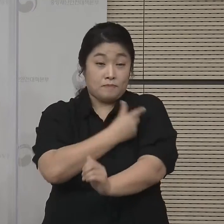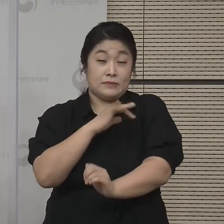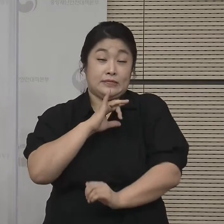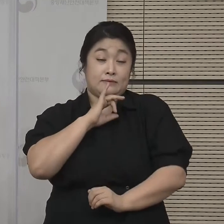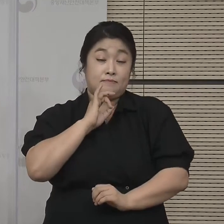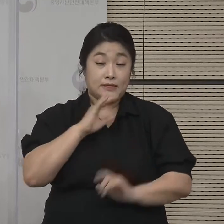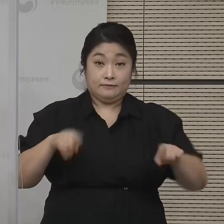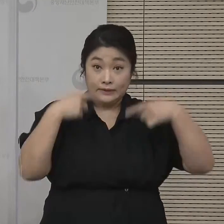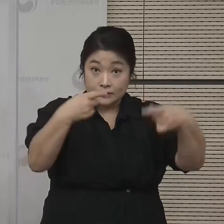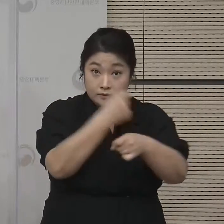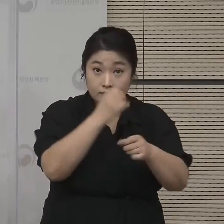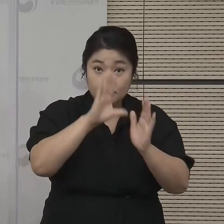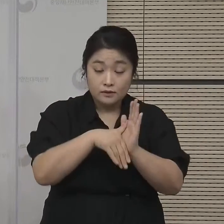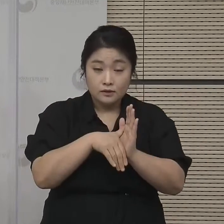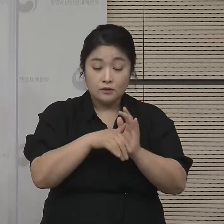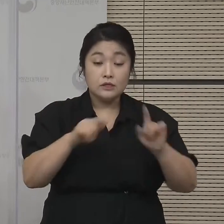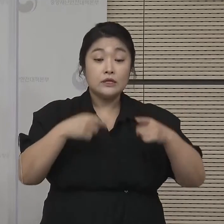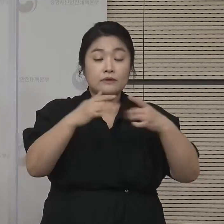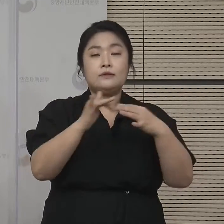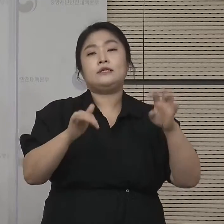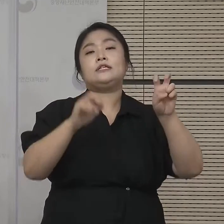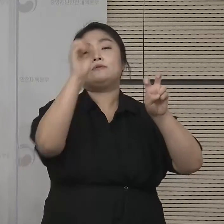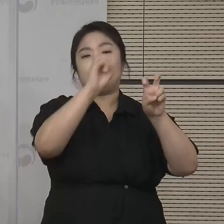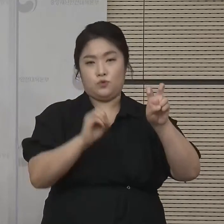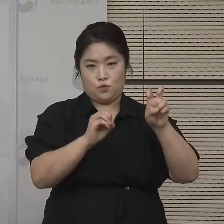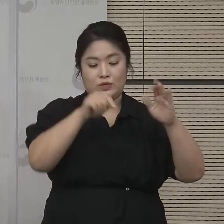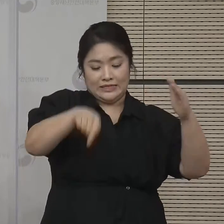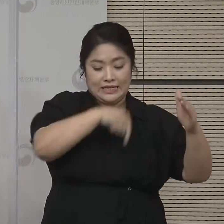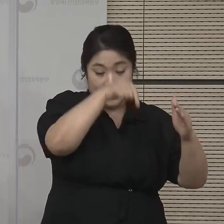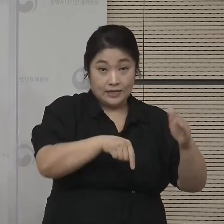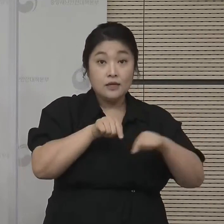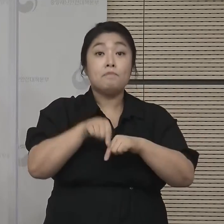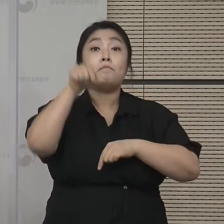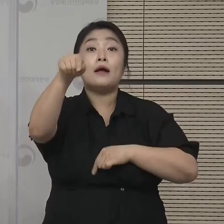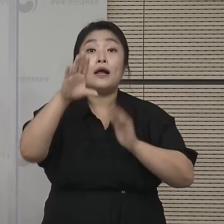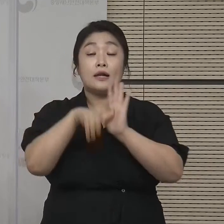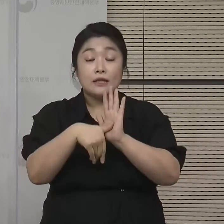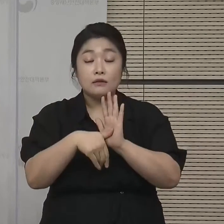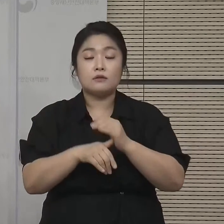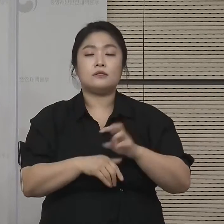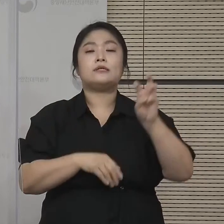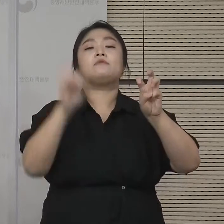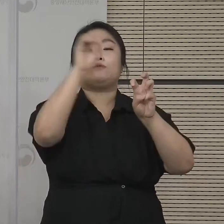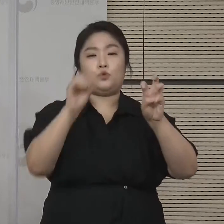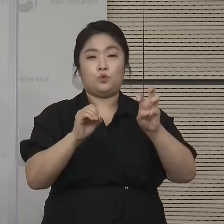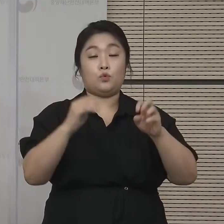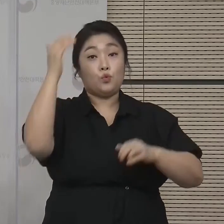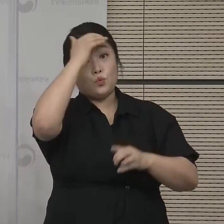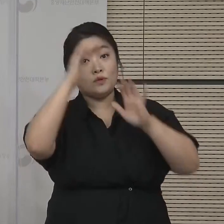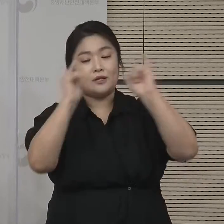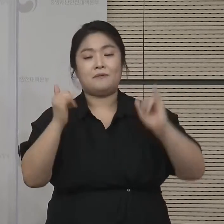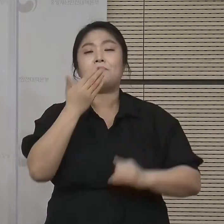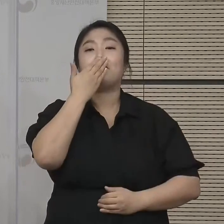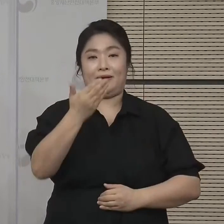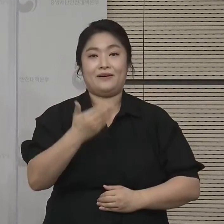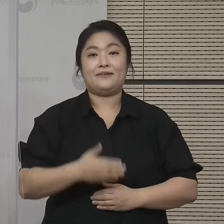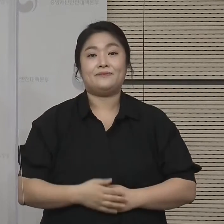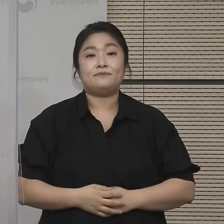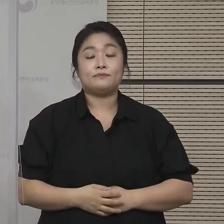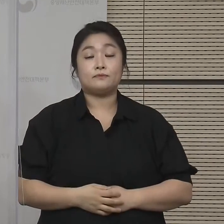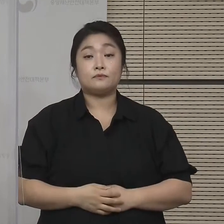구성시에는 수용인의 20% 실내입니다. 실외에는 30%까지 관중 입장이 가능해집니다.